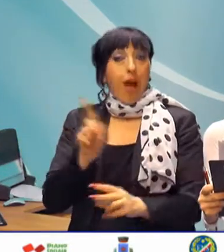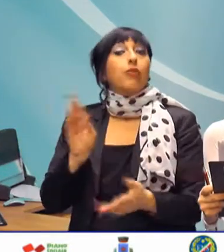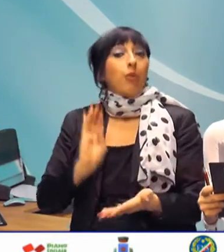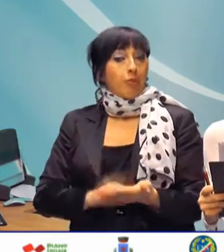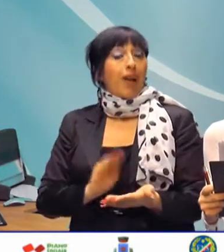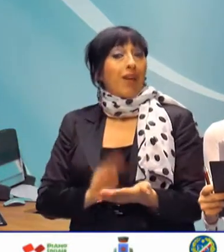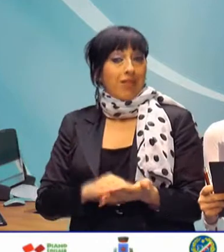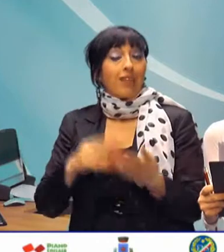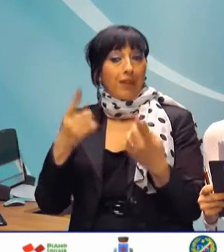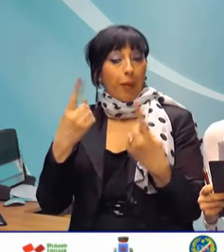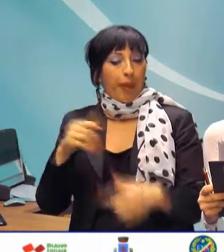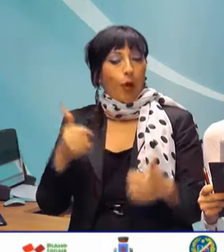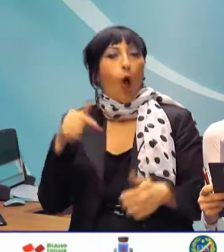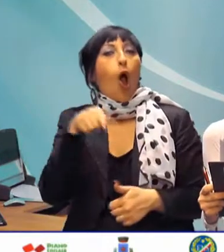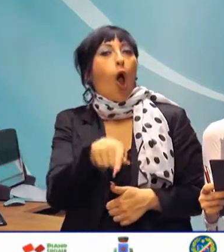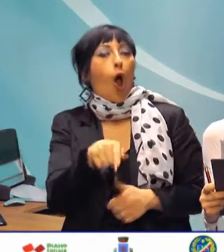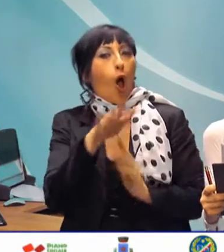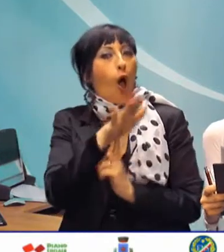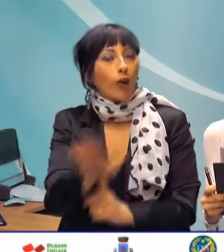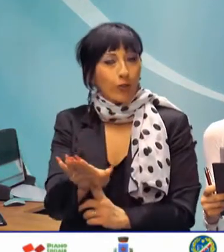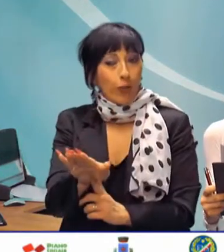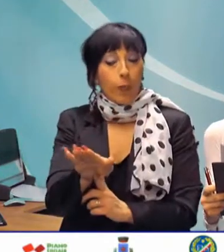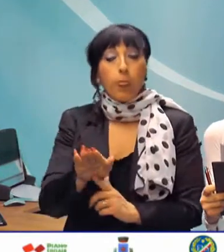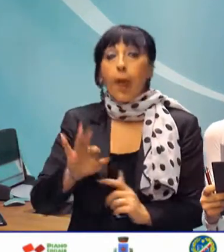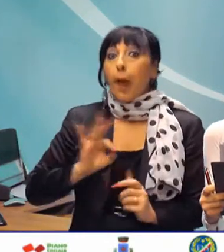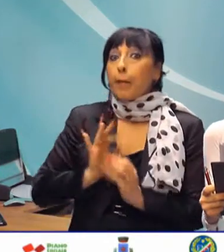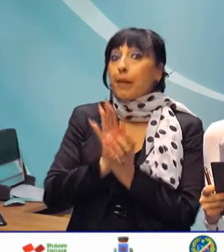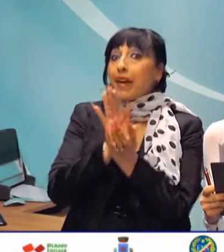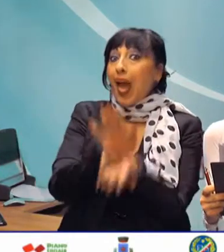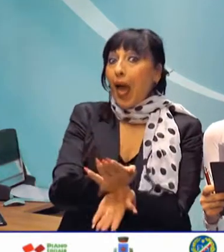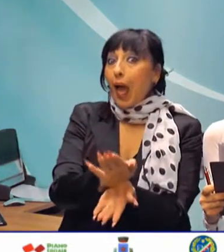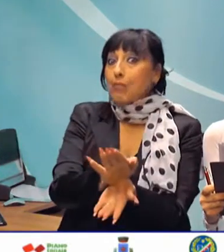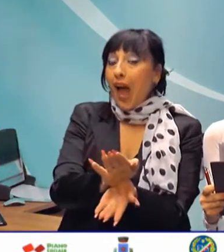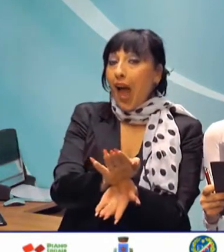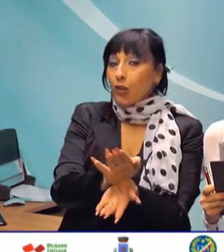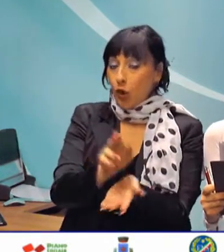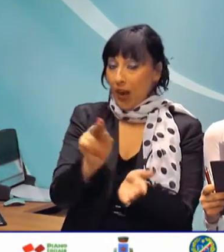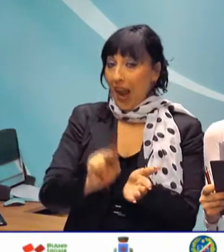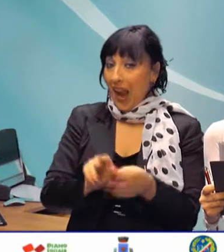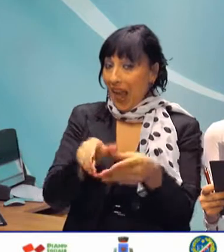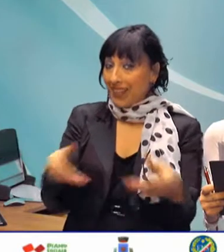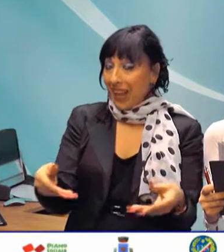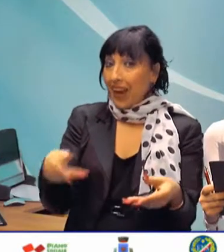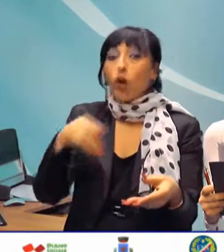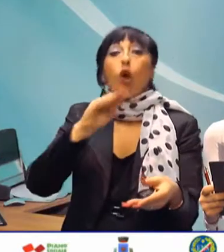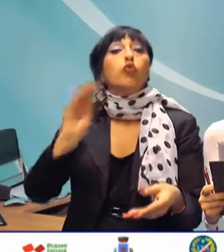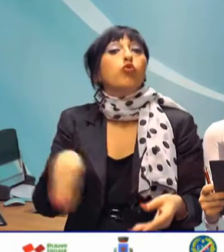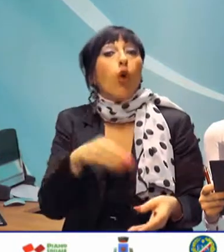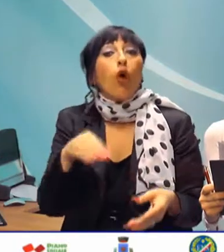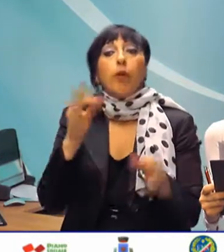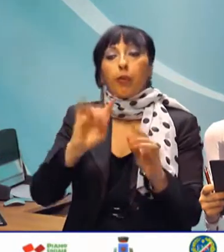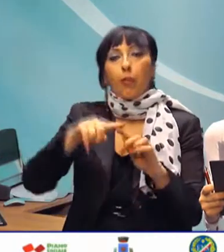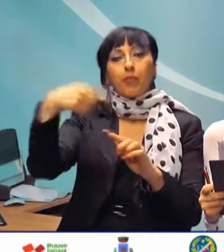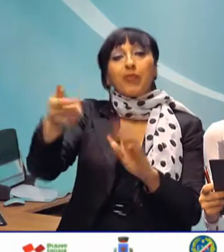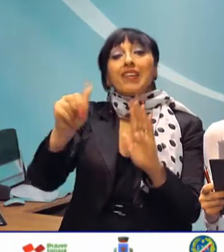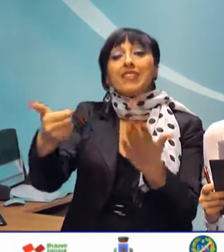presentazione del concorso. La premiazione della manifestazione letteraria invece avrà luogo il 6